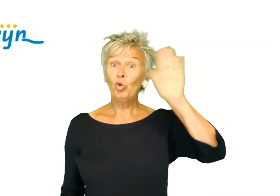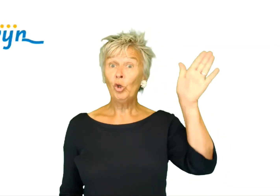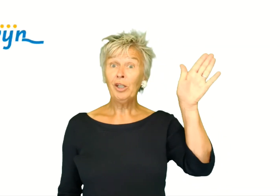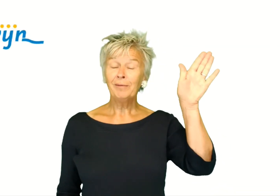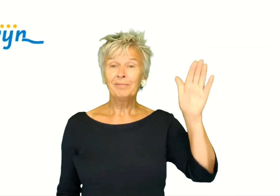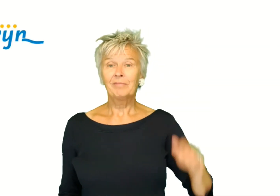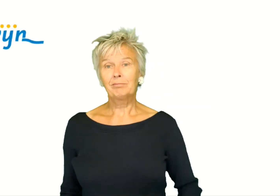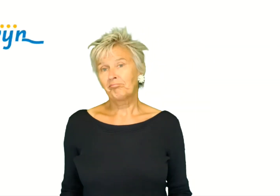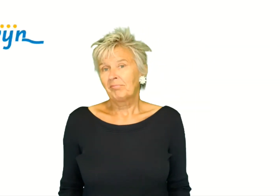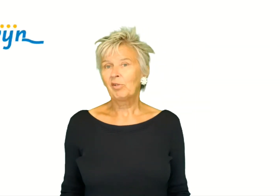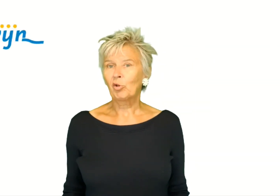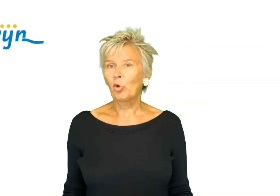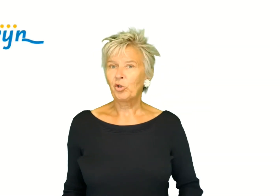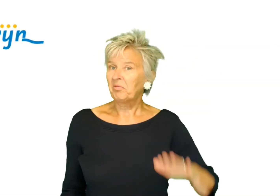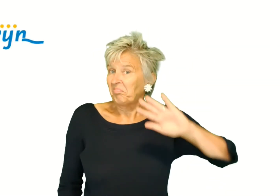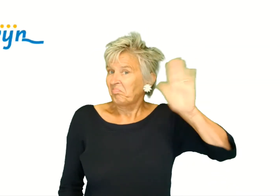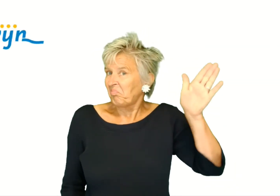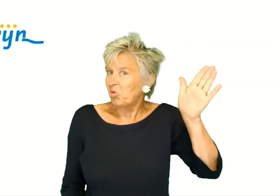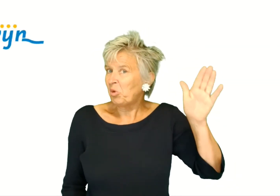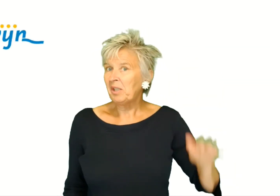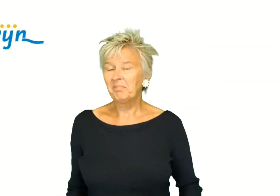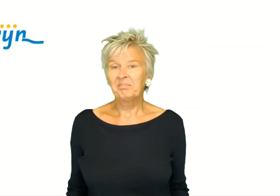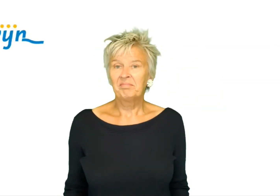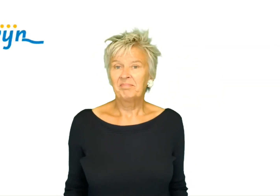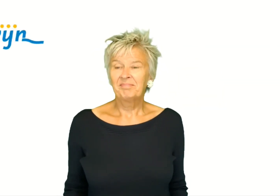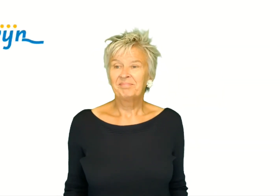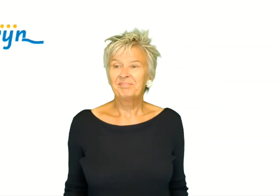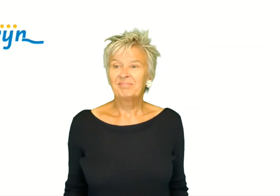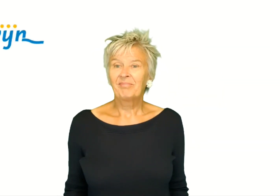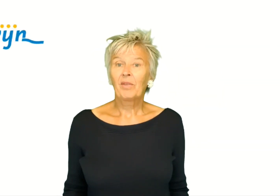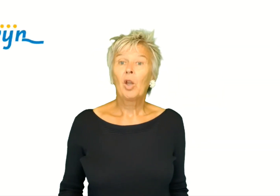Doei. Is wat korter. Doei.